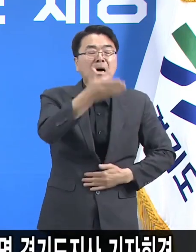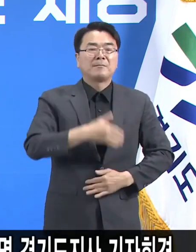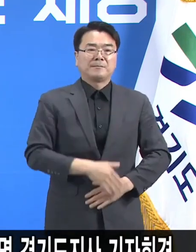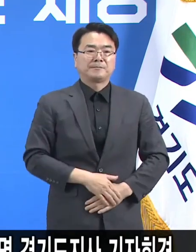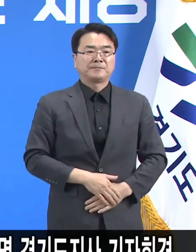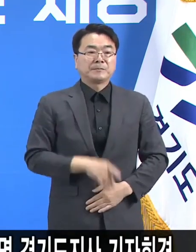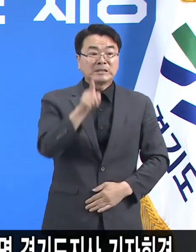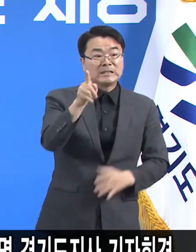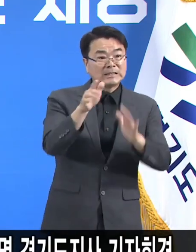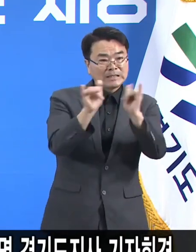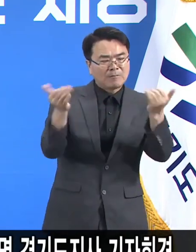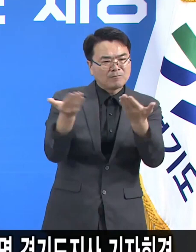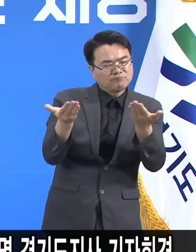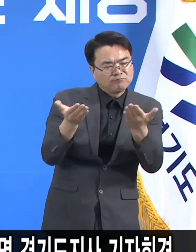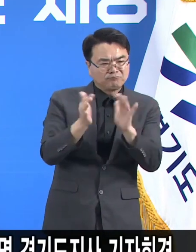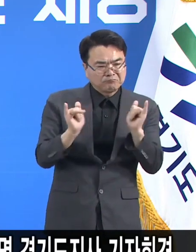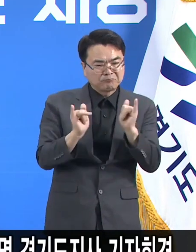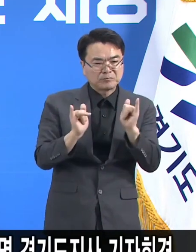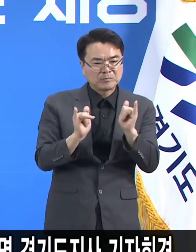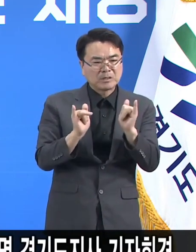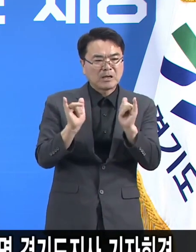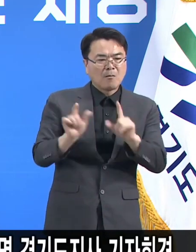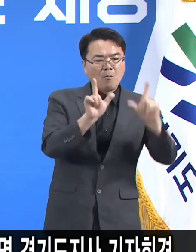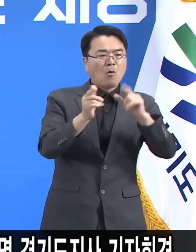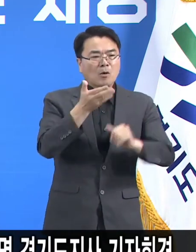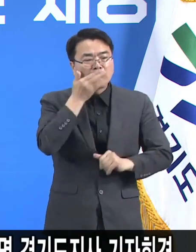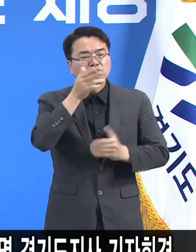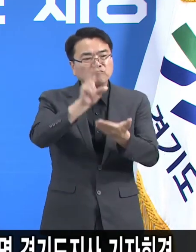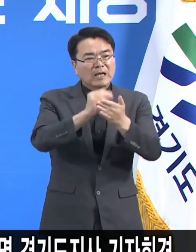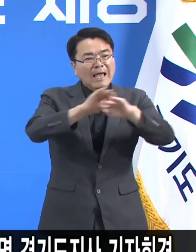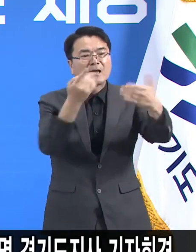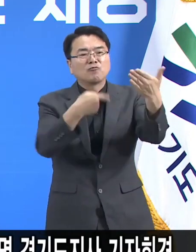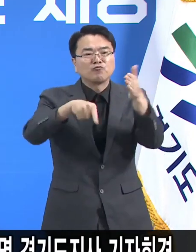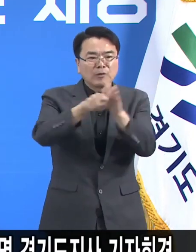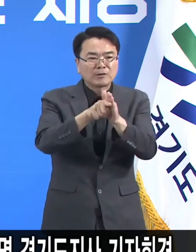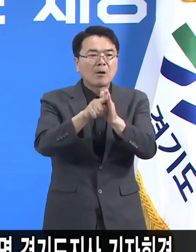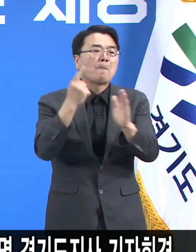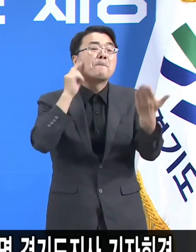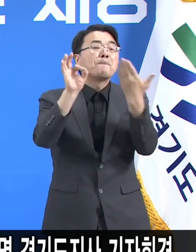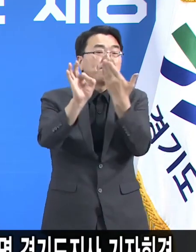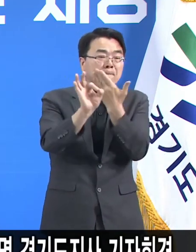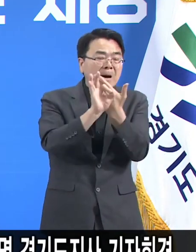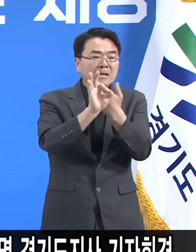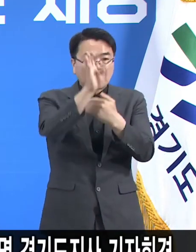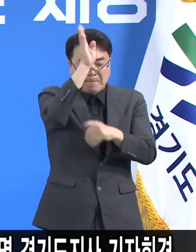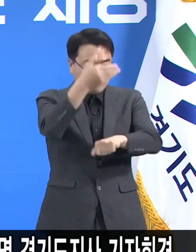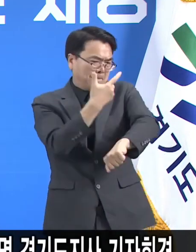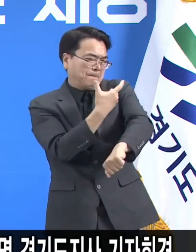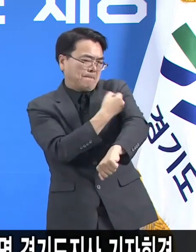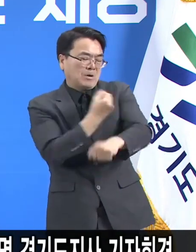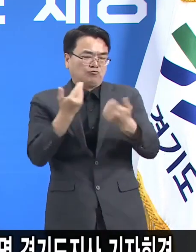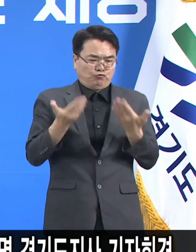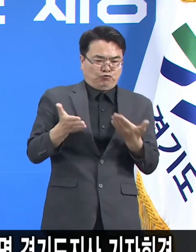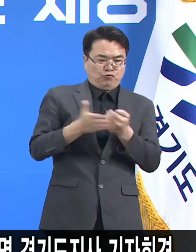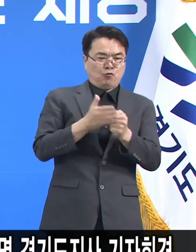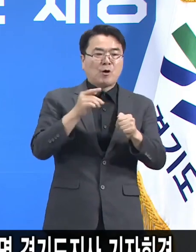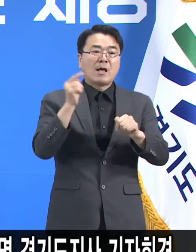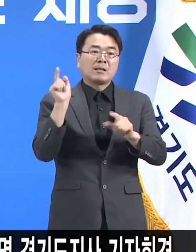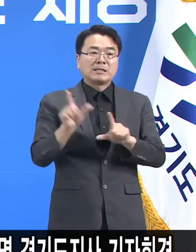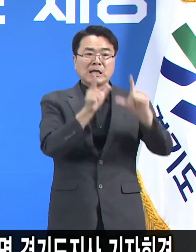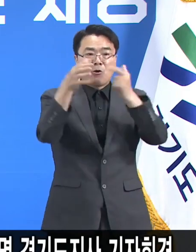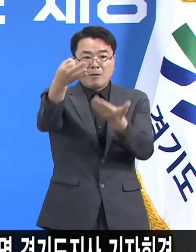취향노동자의 생계안정 및 방역사각지대 해소를 위해서 백신병과 소득손실보상금을 지원하겠습니다.